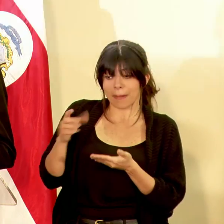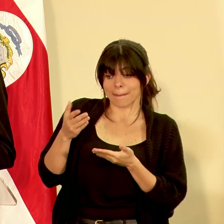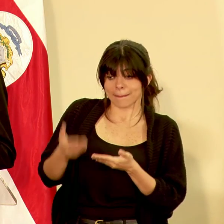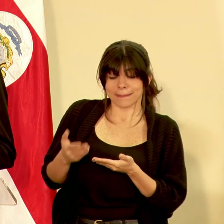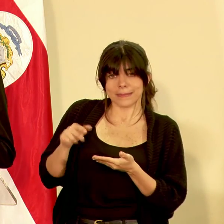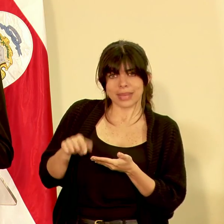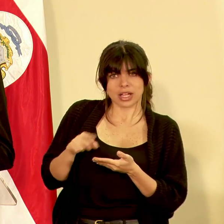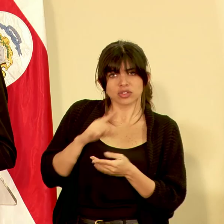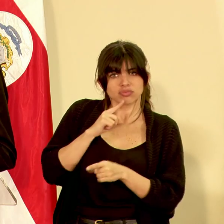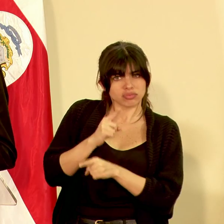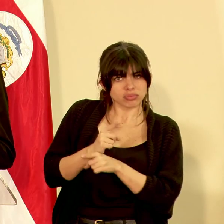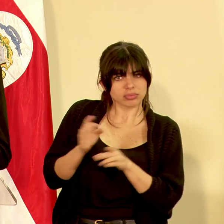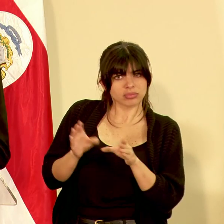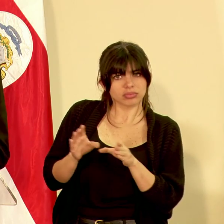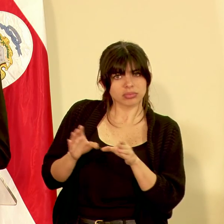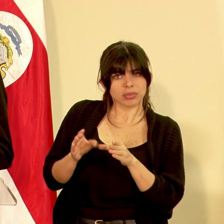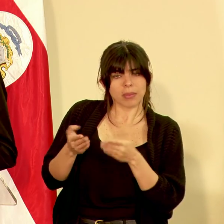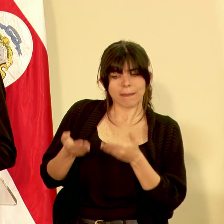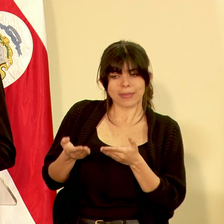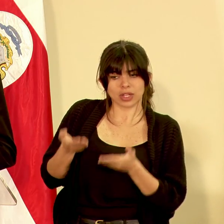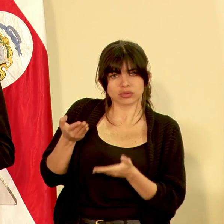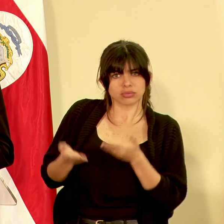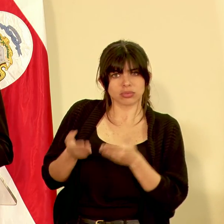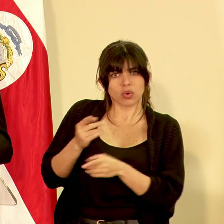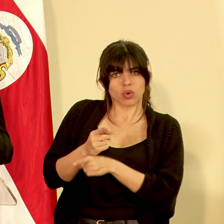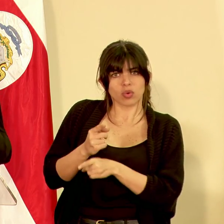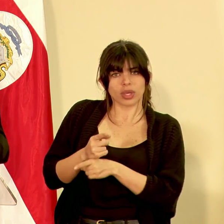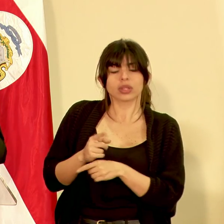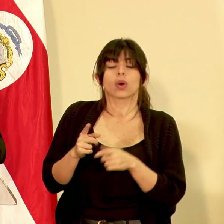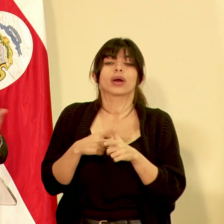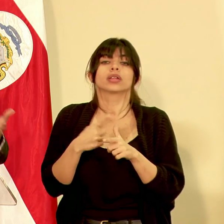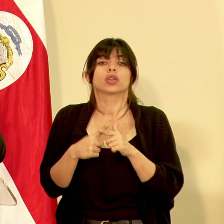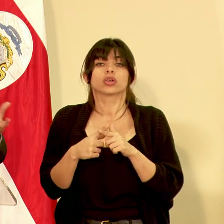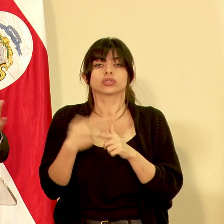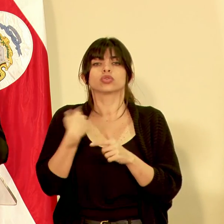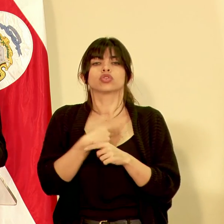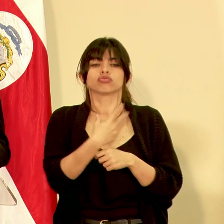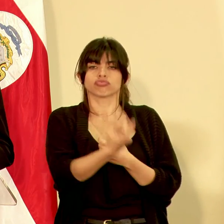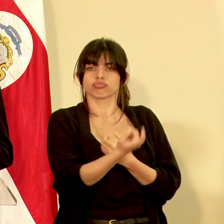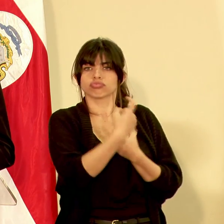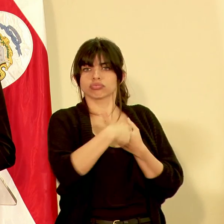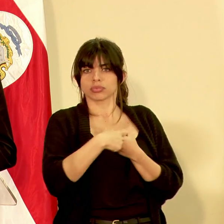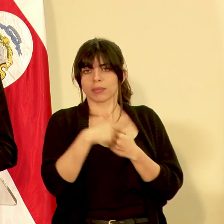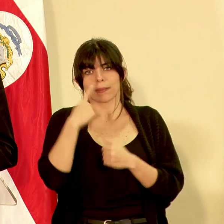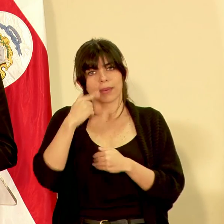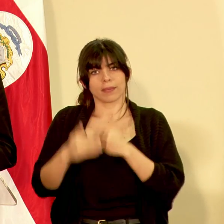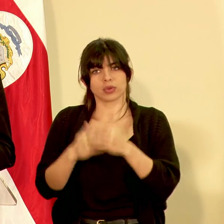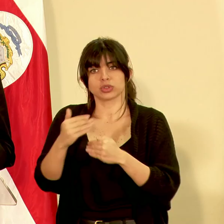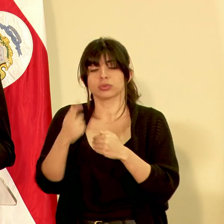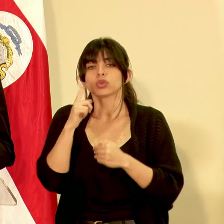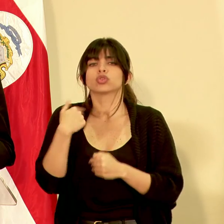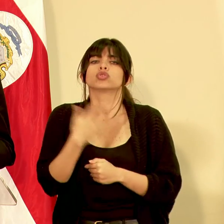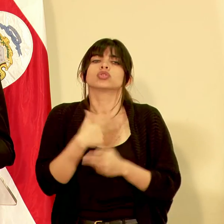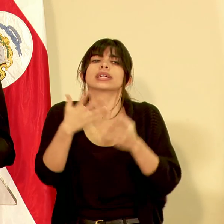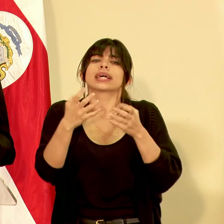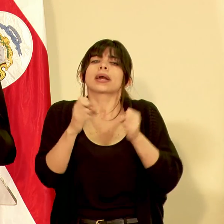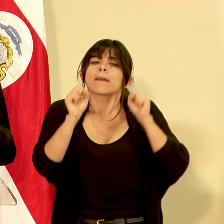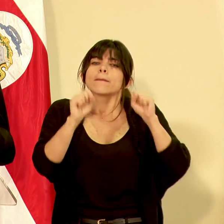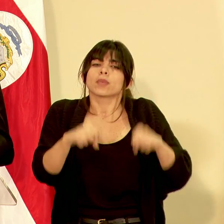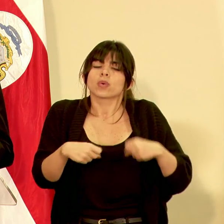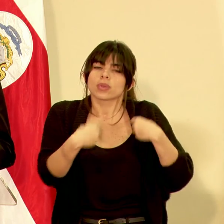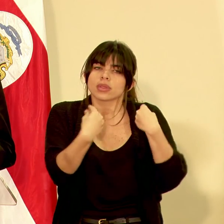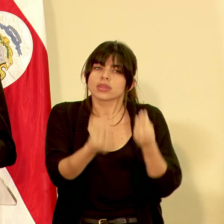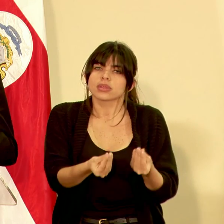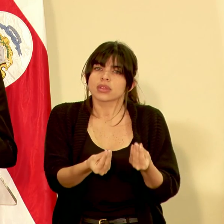debidamente certificado que la balanza esté calibrado entonces rápidamente nosotros los involucramos en la parte del proceso porque queríamos poder darle